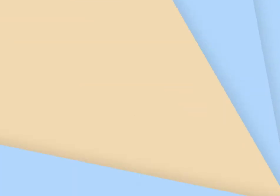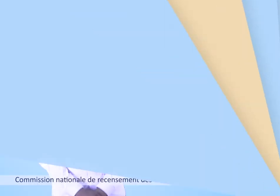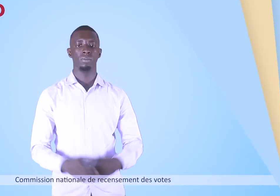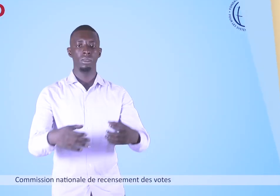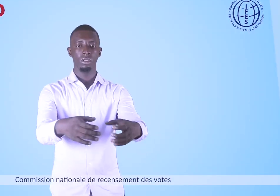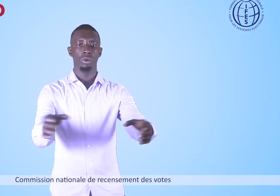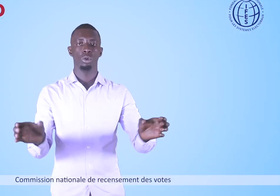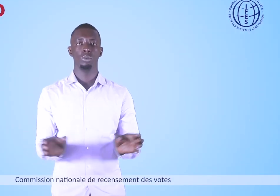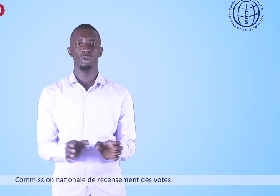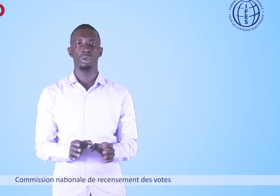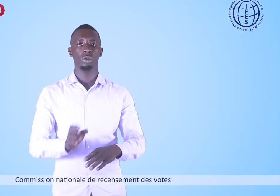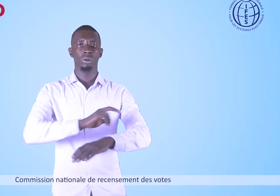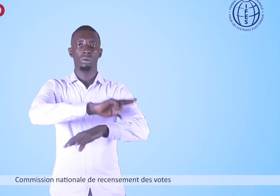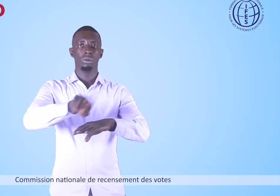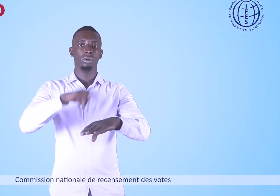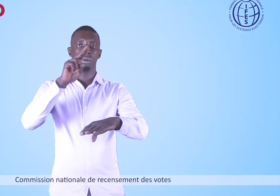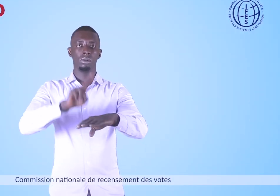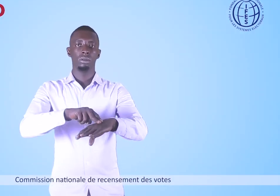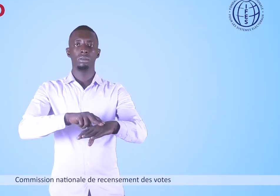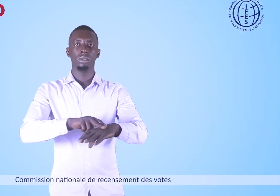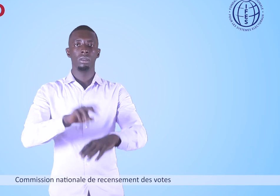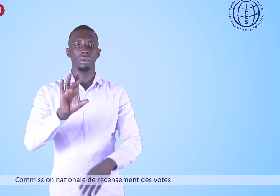Commission nationale de recensement des votes